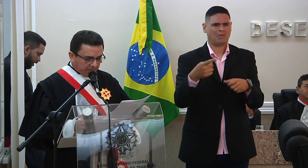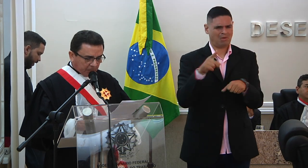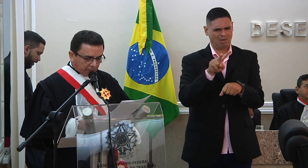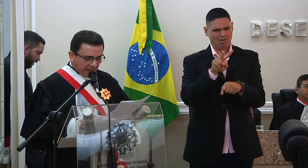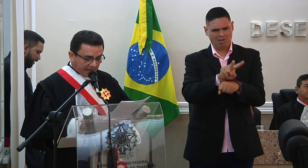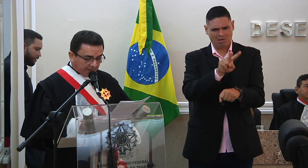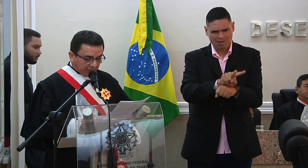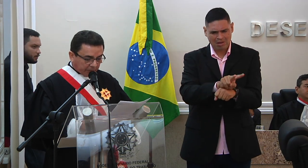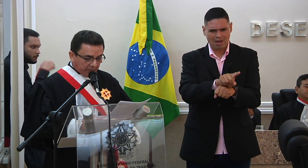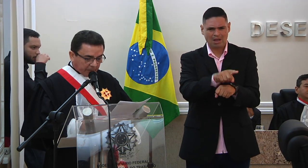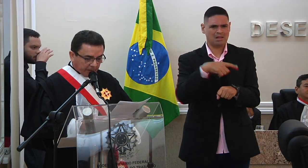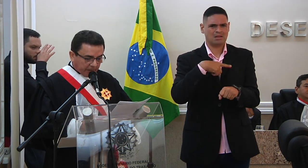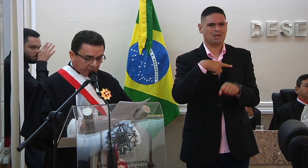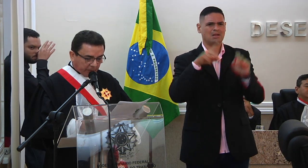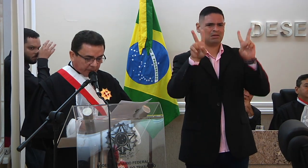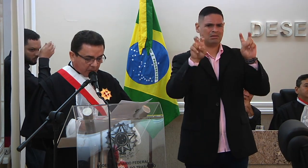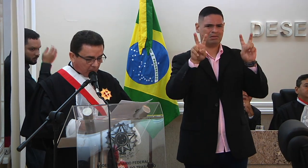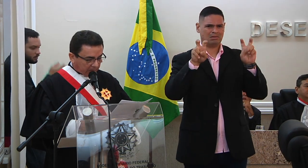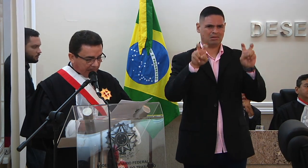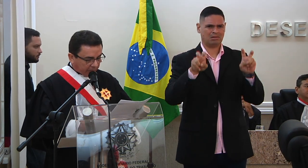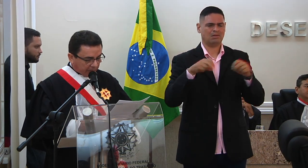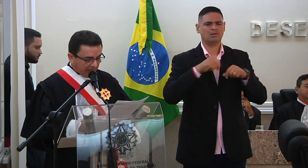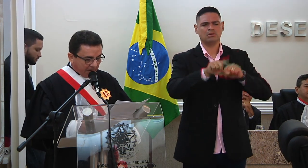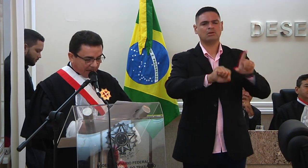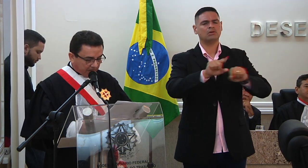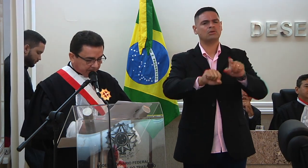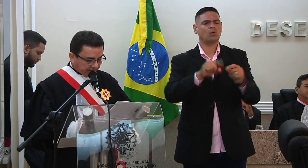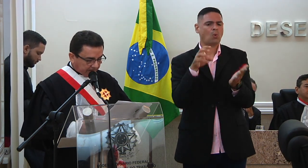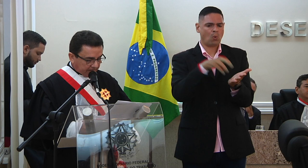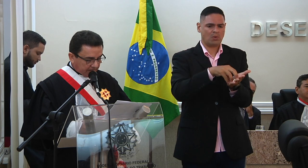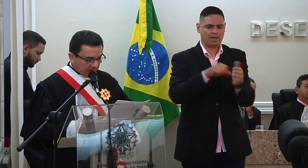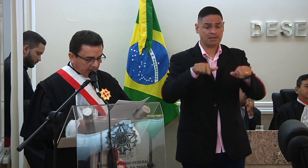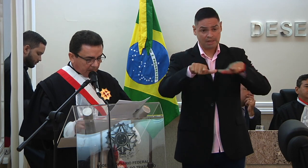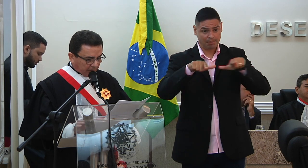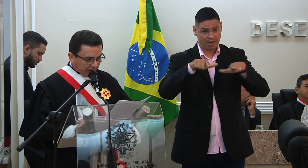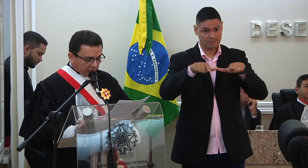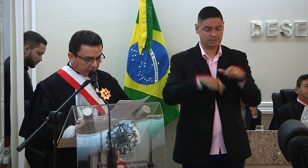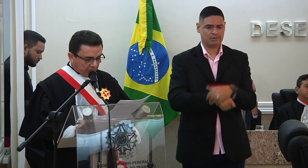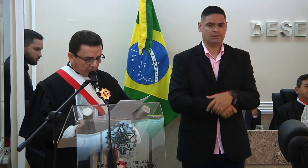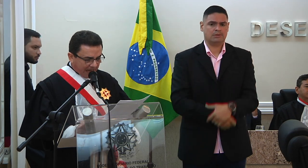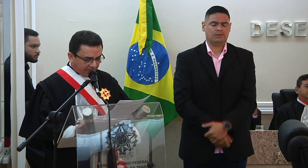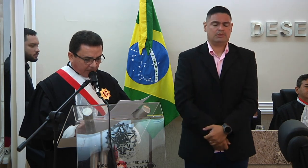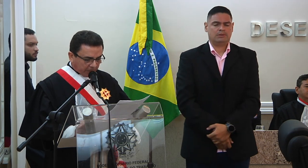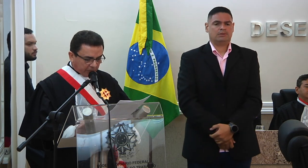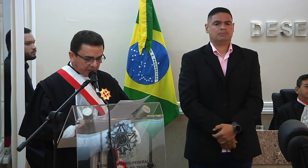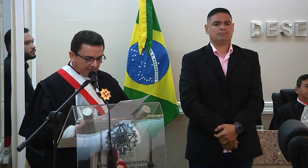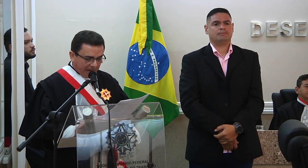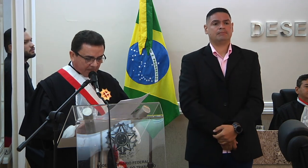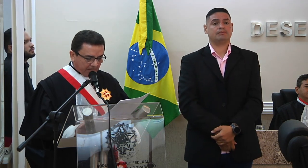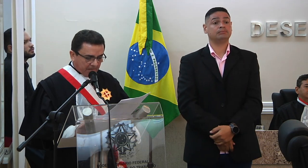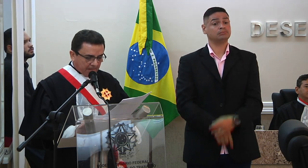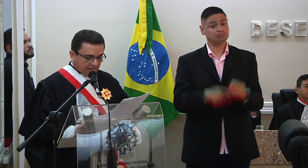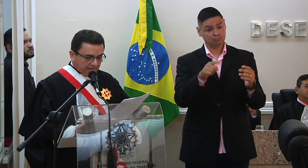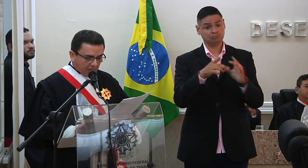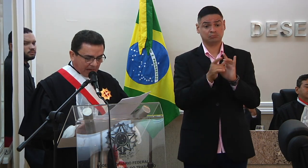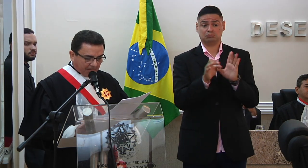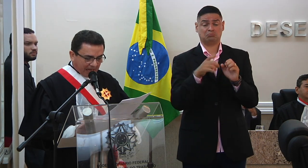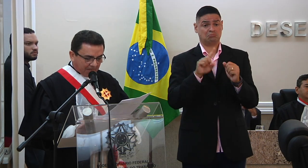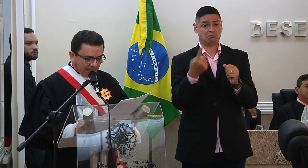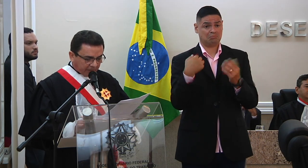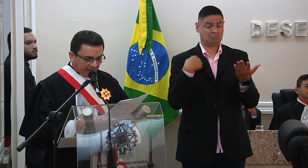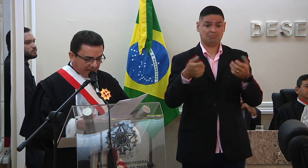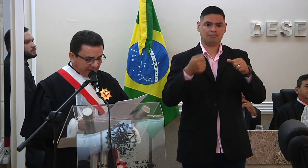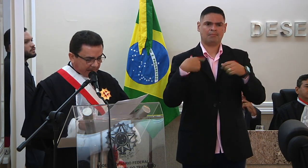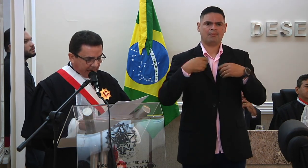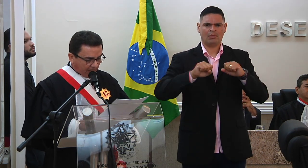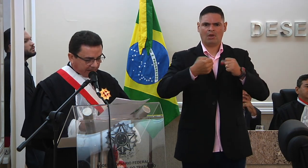estrita dos parâmetros seletistas no contrato de trabalho sendo singular força de trabalho não